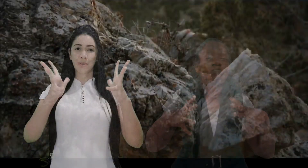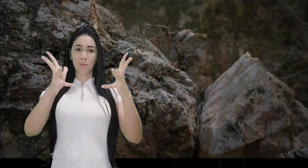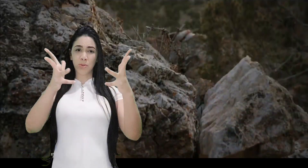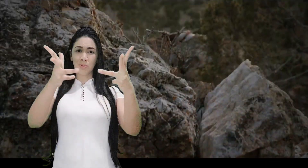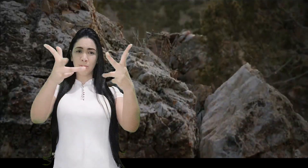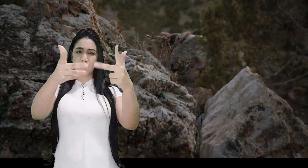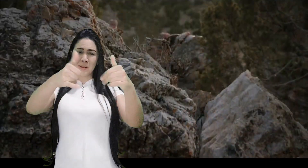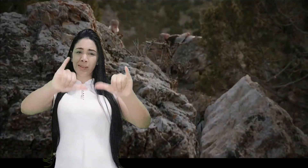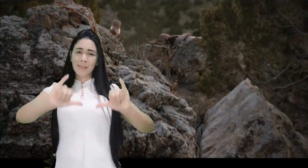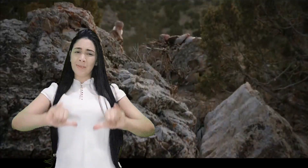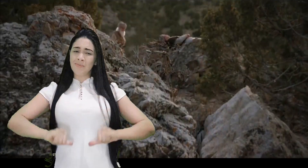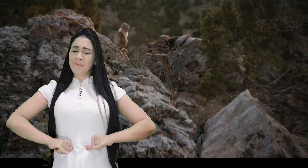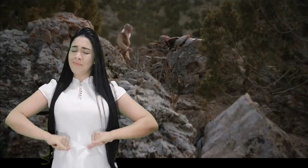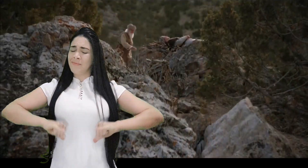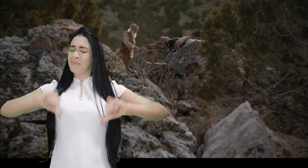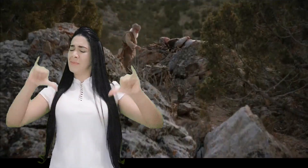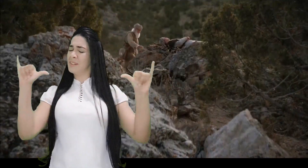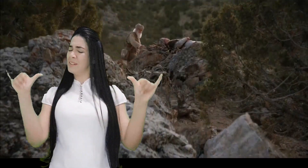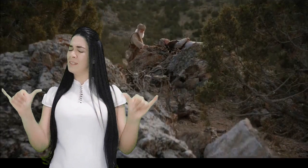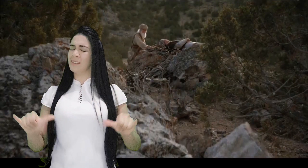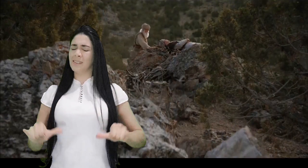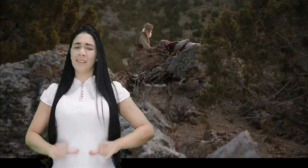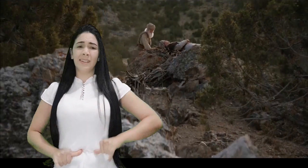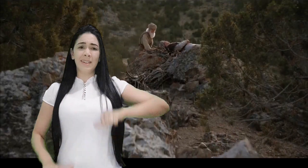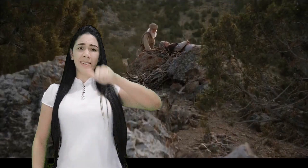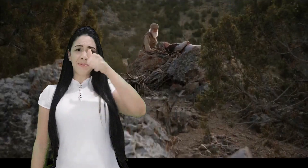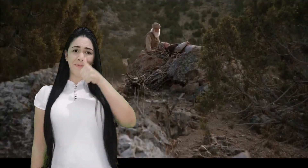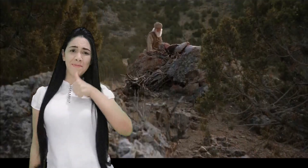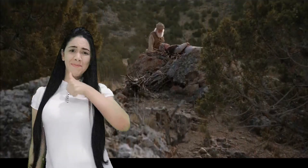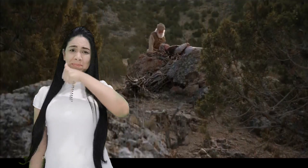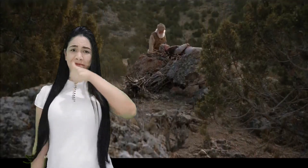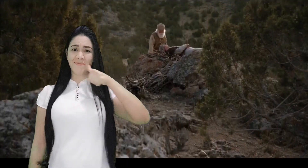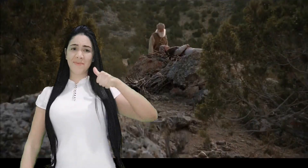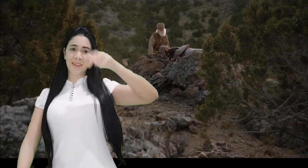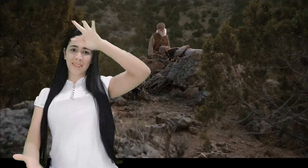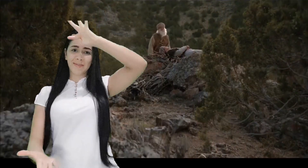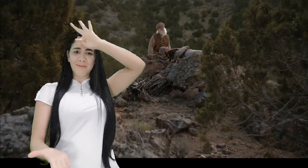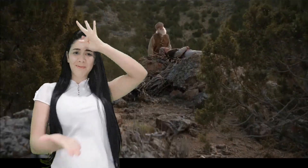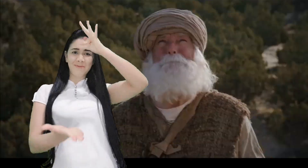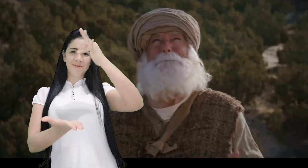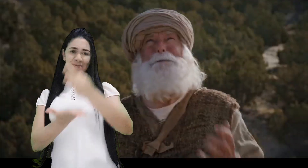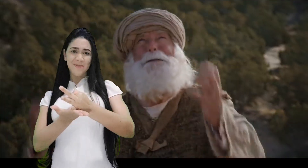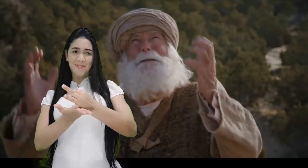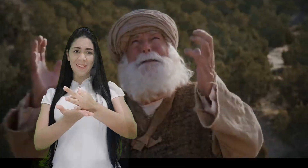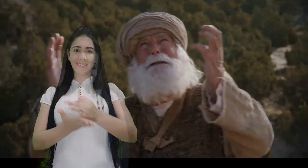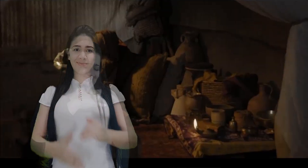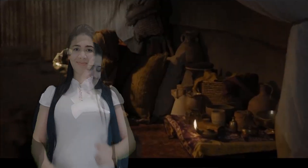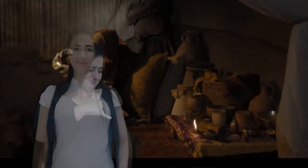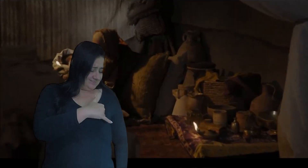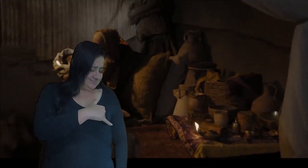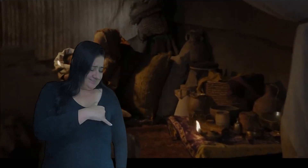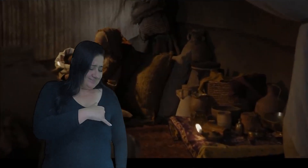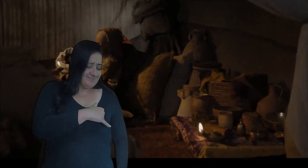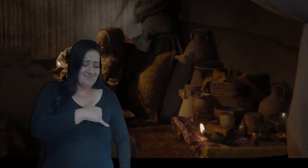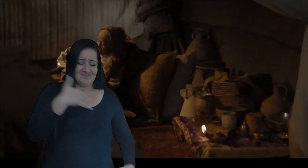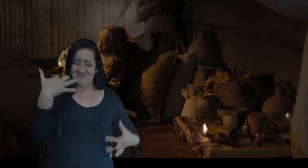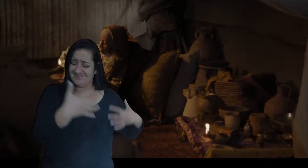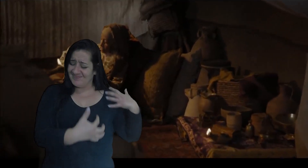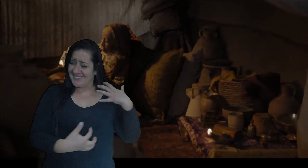isso sofreram pela fé Nas tristezas,